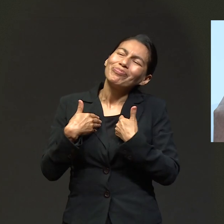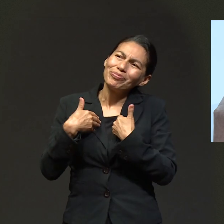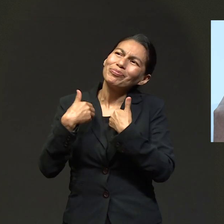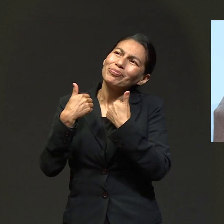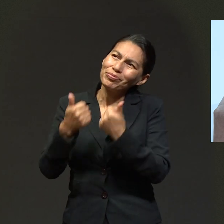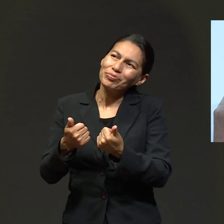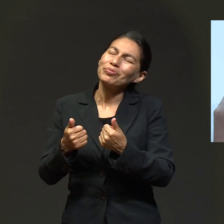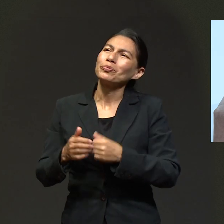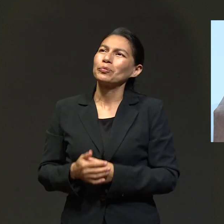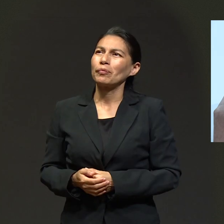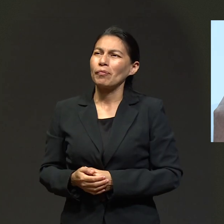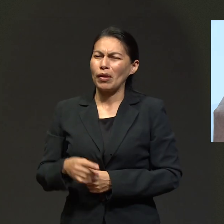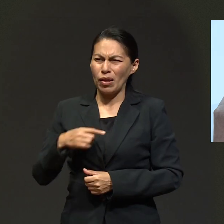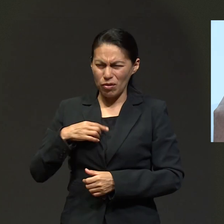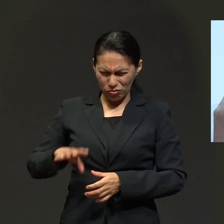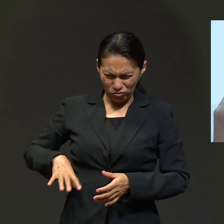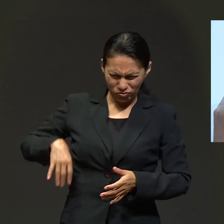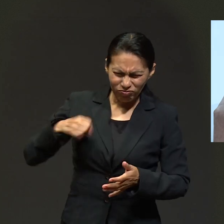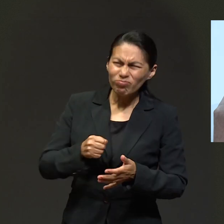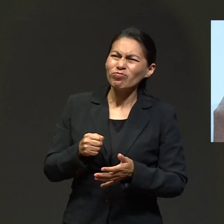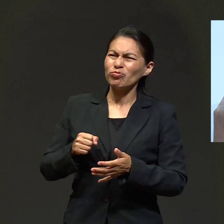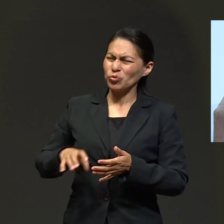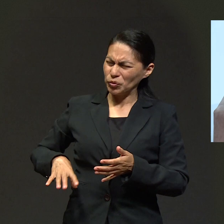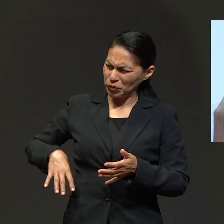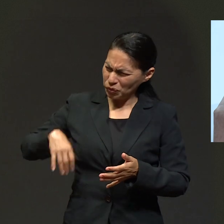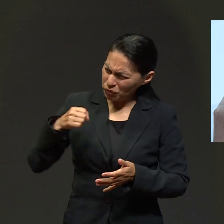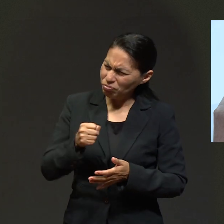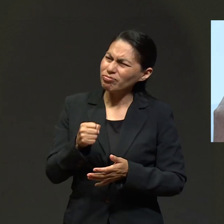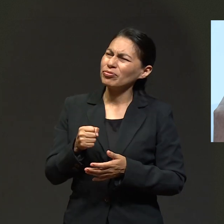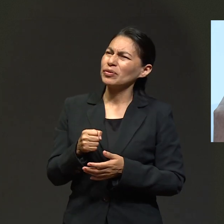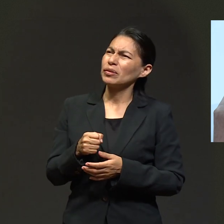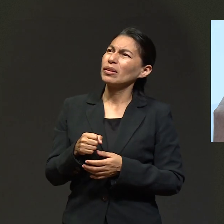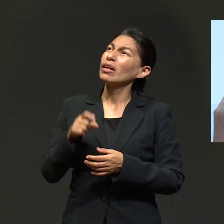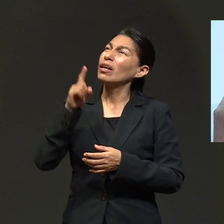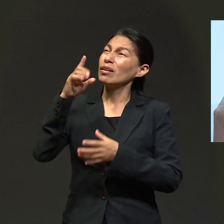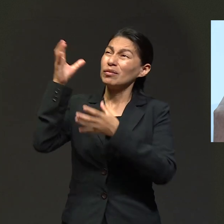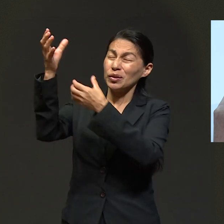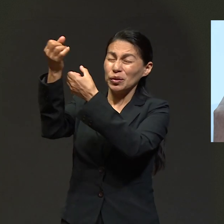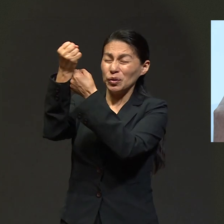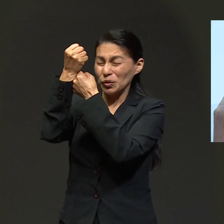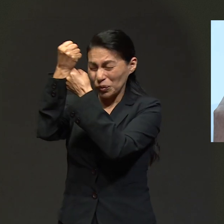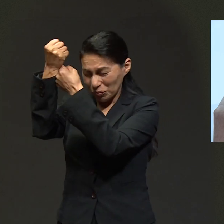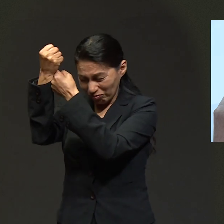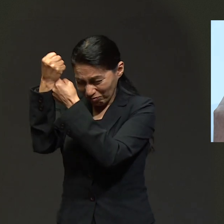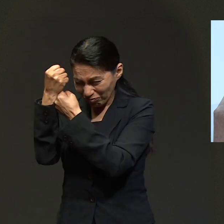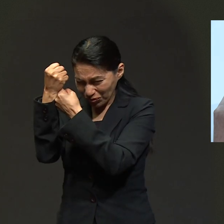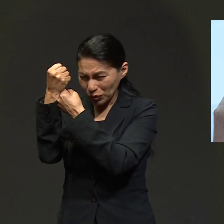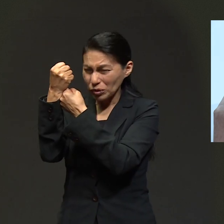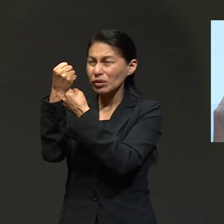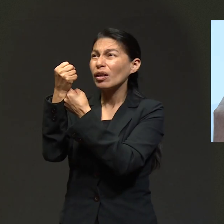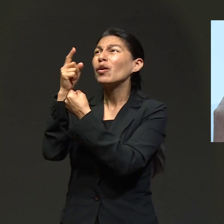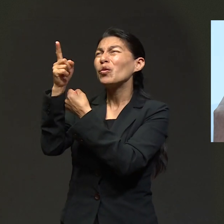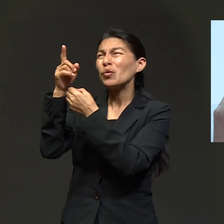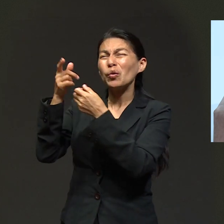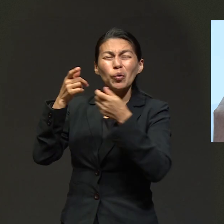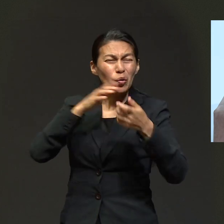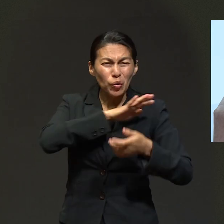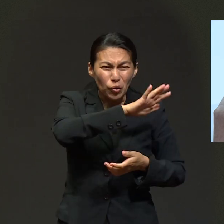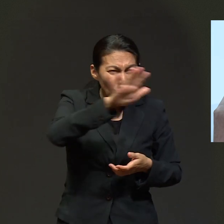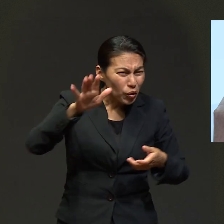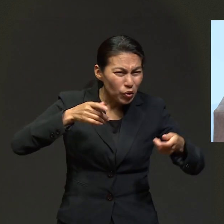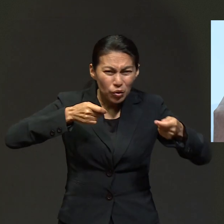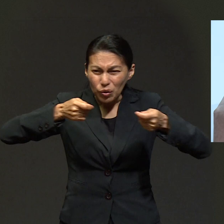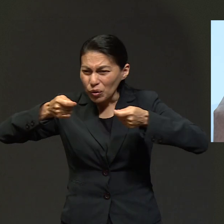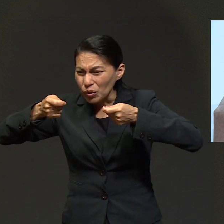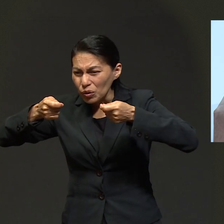Yo lo entendí así y a partir de ahí me aferré a como en mi mente, en mi corazón. Dios, tú estás en el